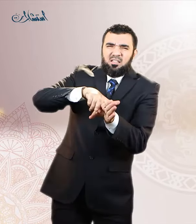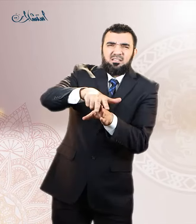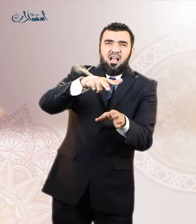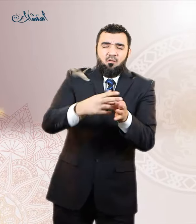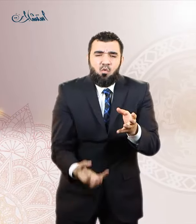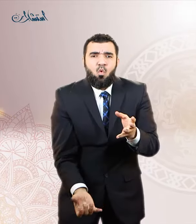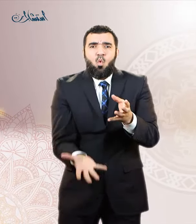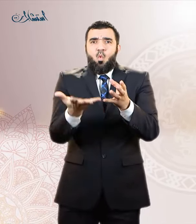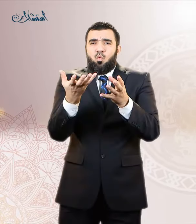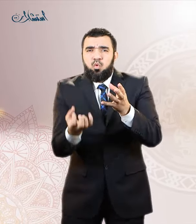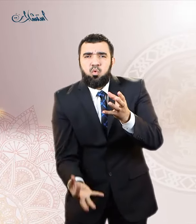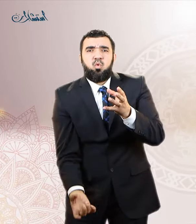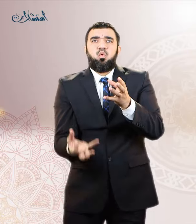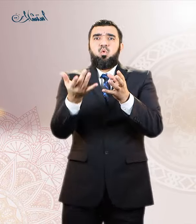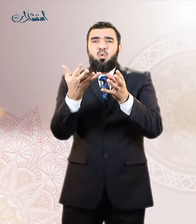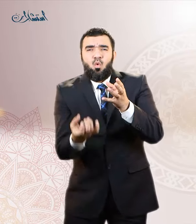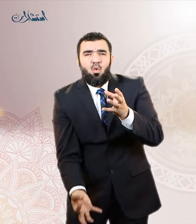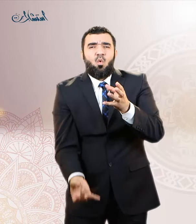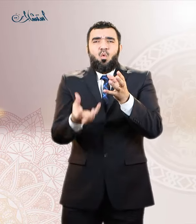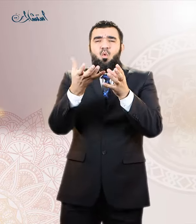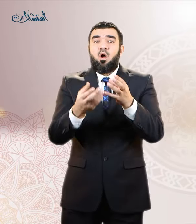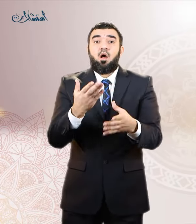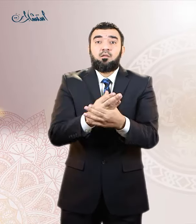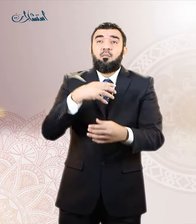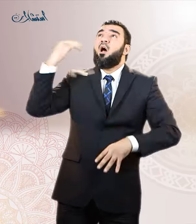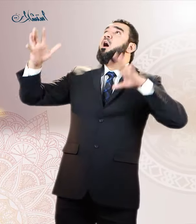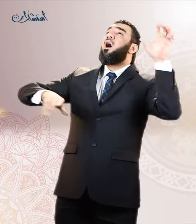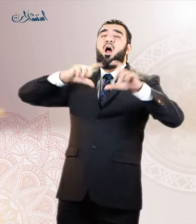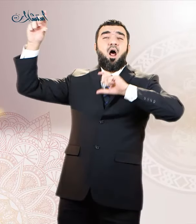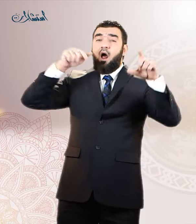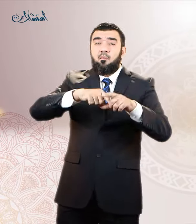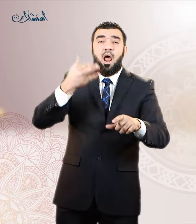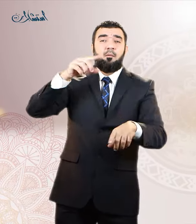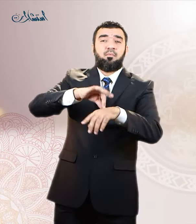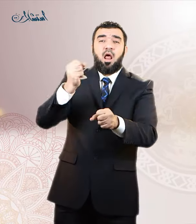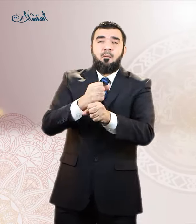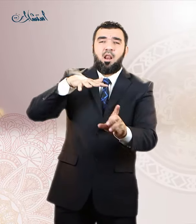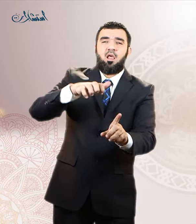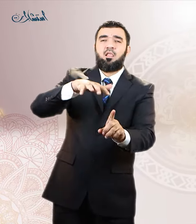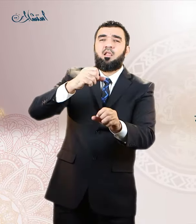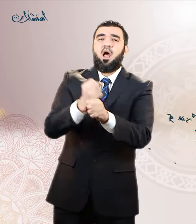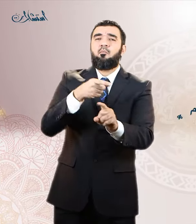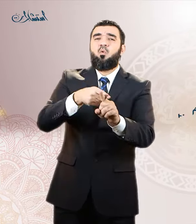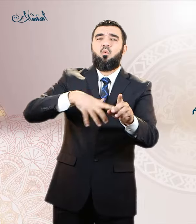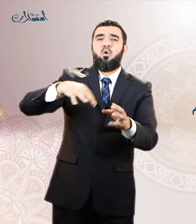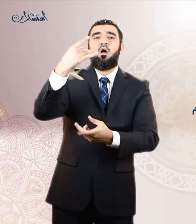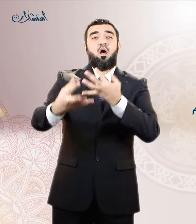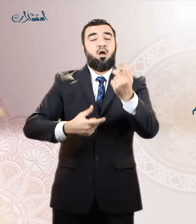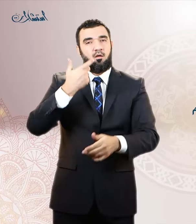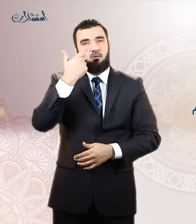التي كانوا يتنعمون بها ويتلذذون بها في الدنيا ناهيك عن